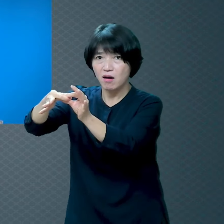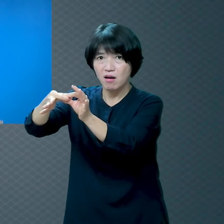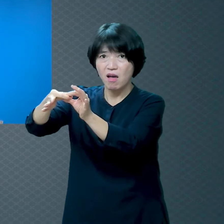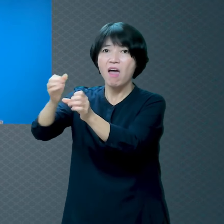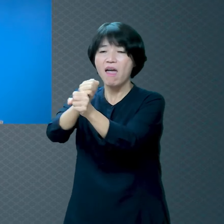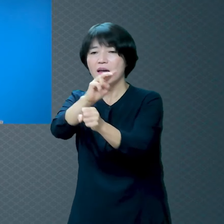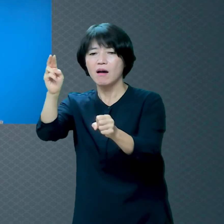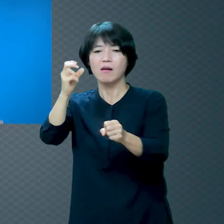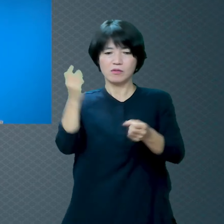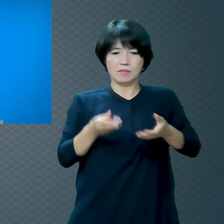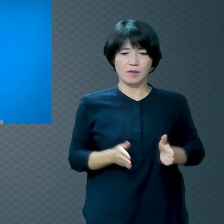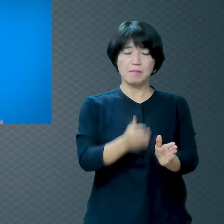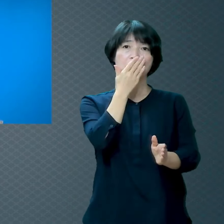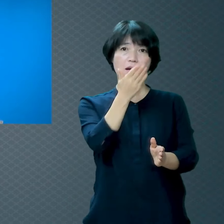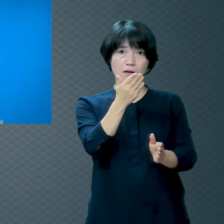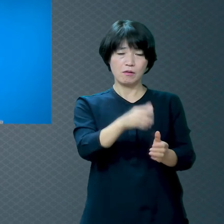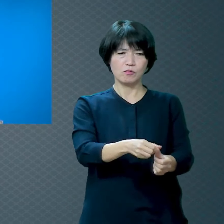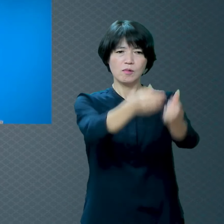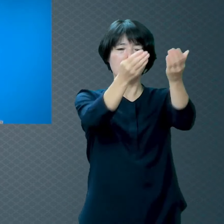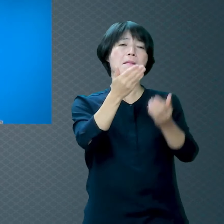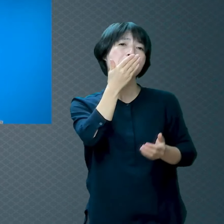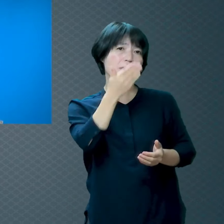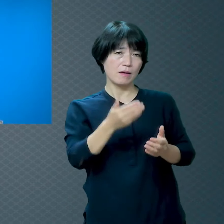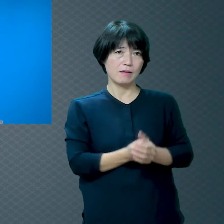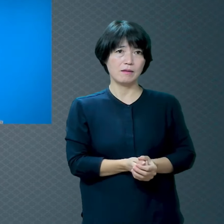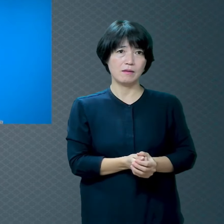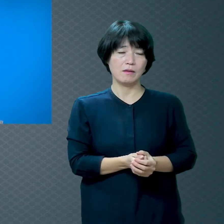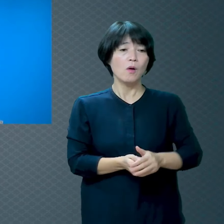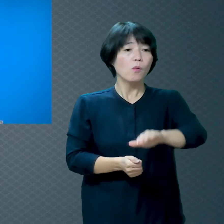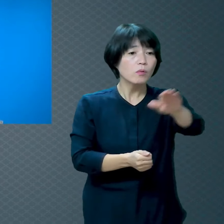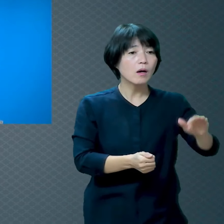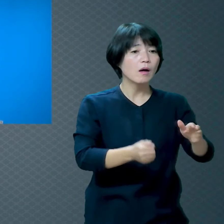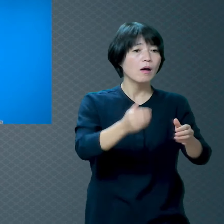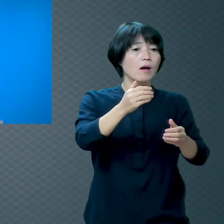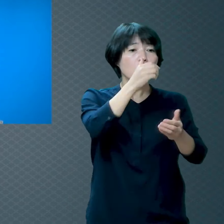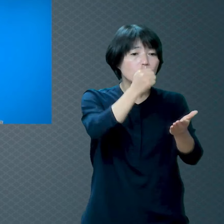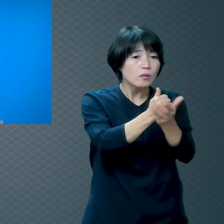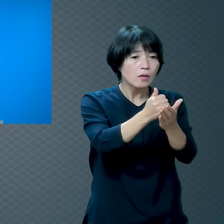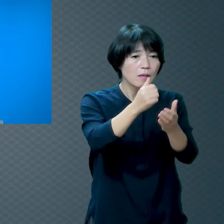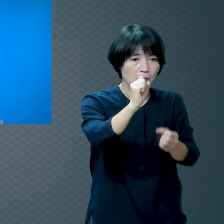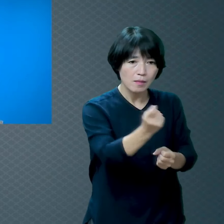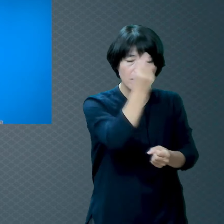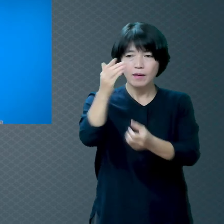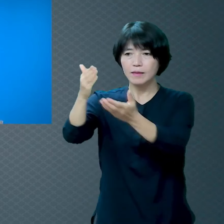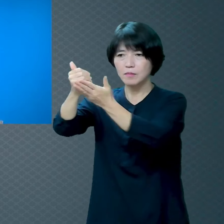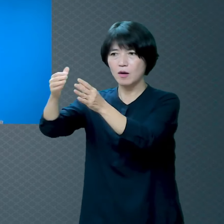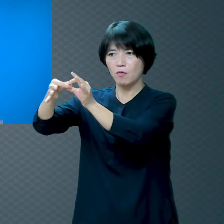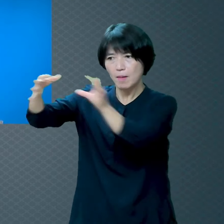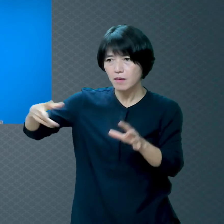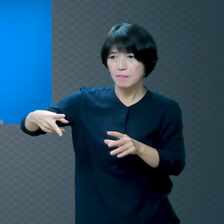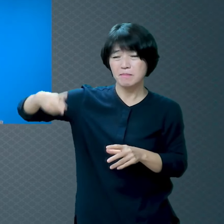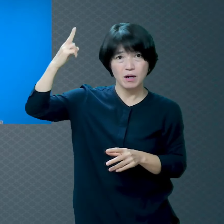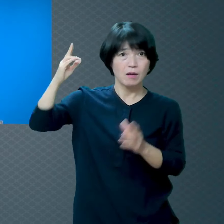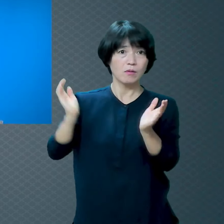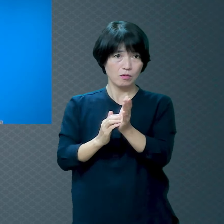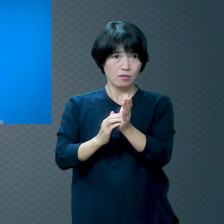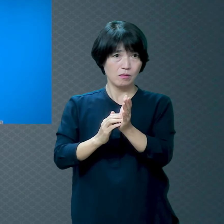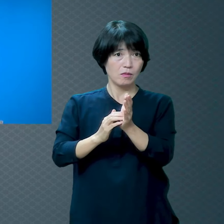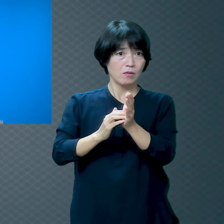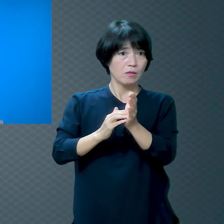죄 때문에 하나님과의 관계가 끊어졌잖아요 그러면 죄를